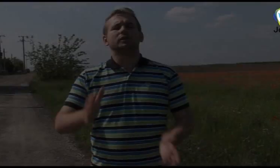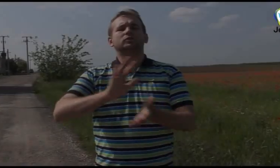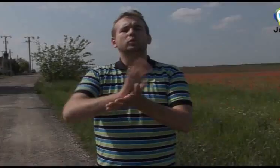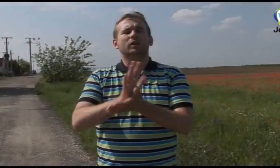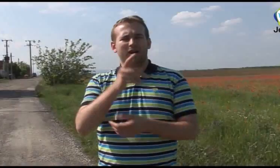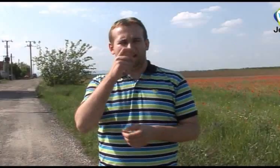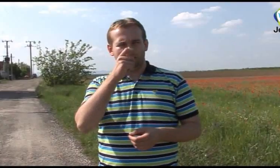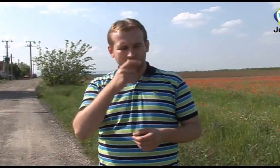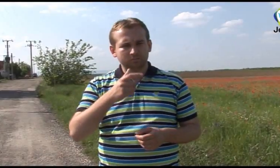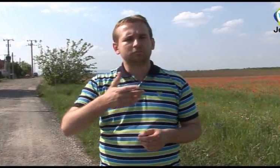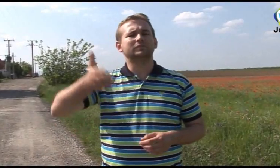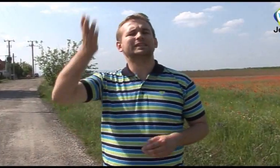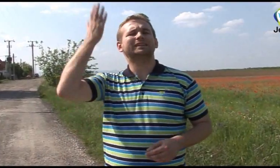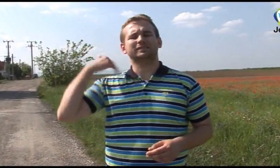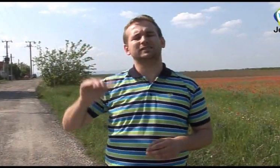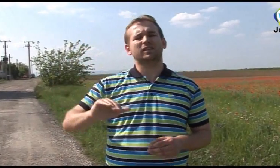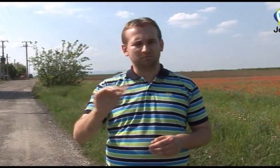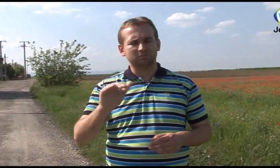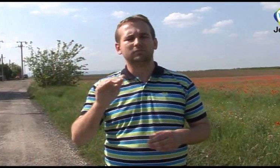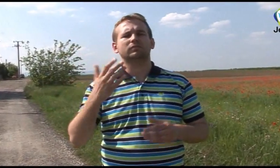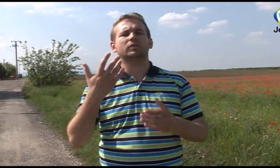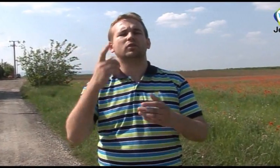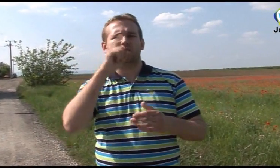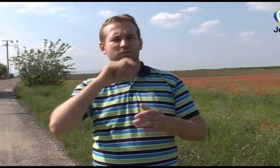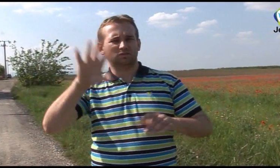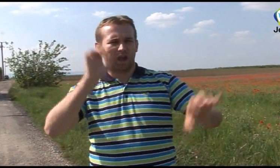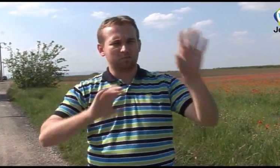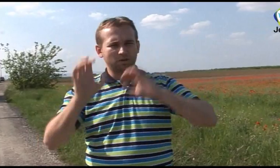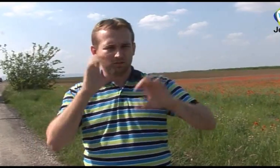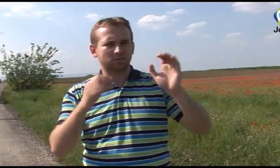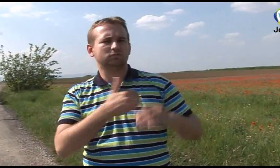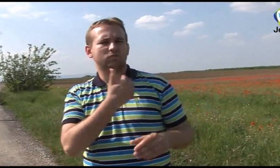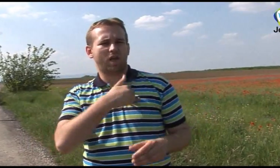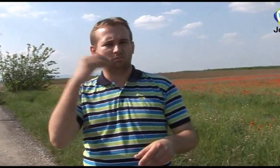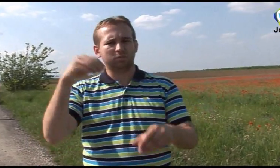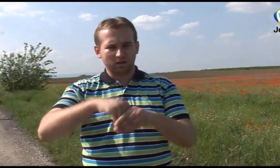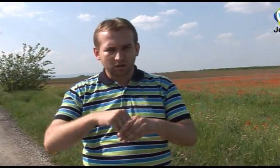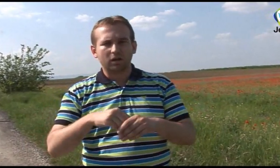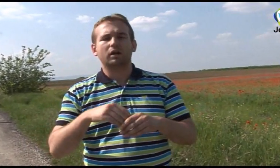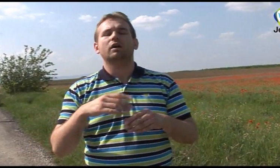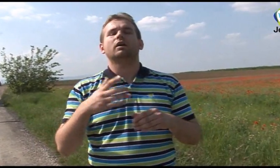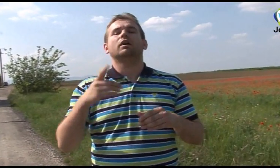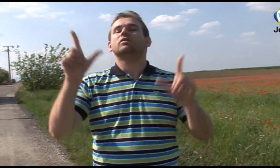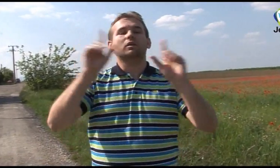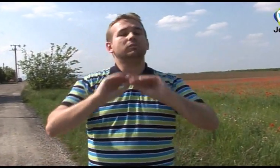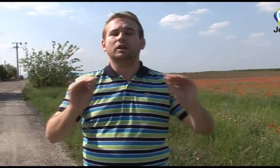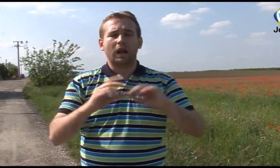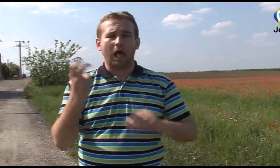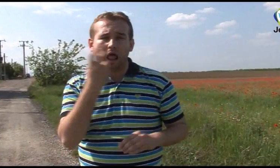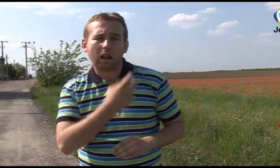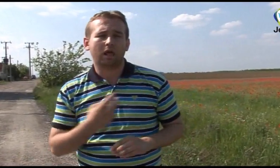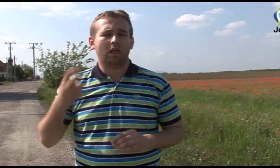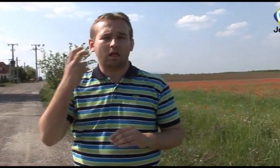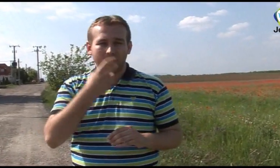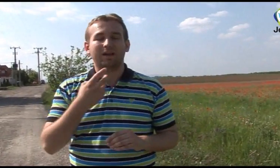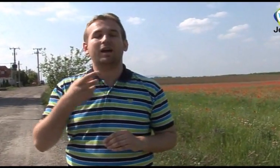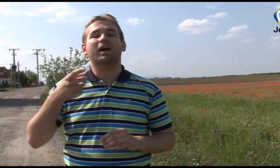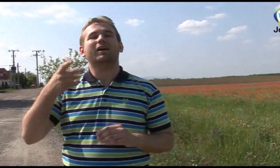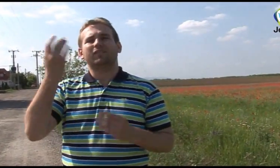Elég a gyermek korában sok rossz tapasztalatot szertett az iskolában. Őt még a régi módszertel tanították, ami jelentős problémákat okozott neki az információ